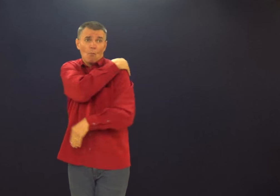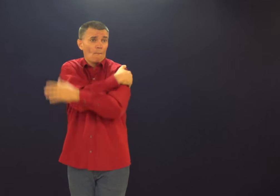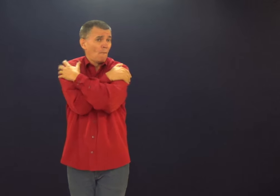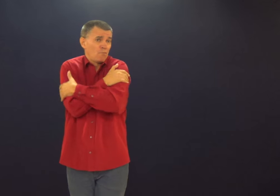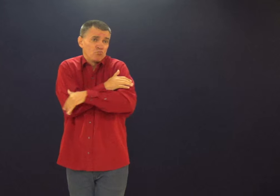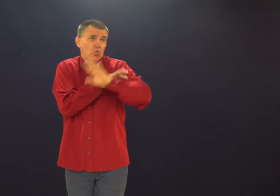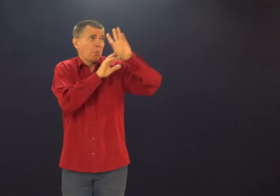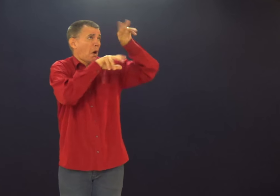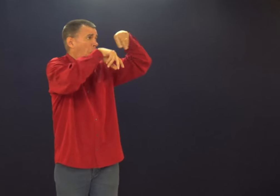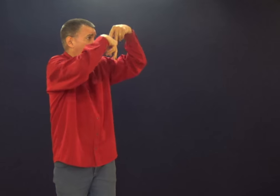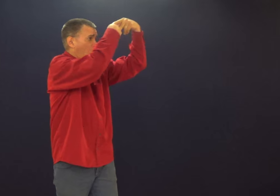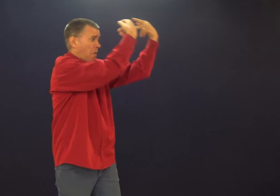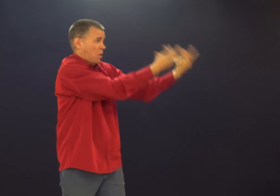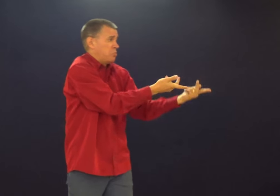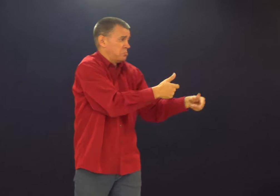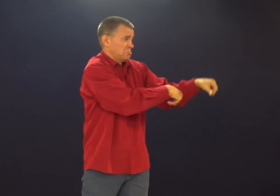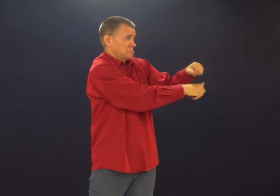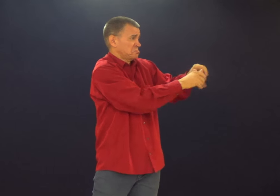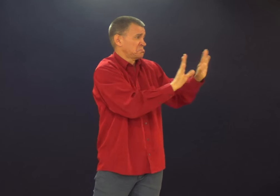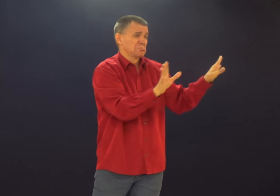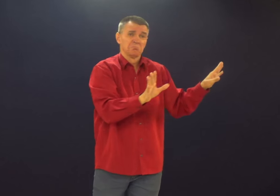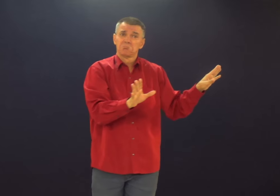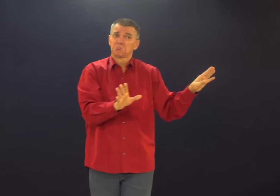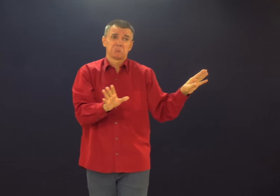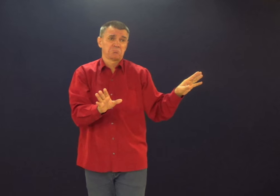É, asas... Ele só caiu, né? Não sei.